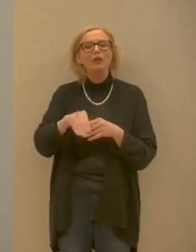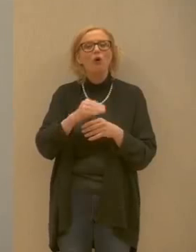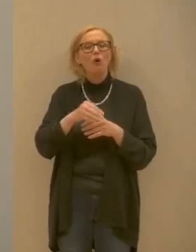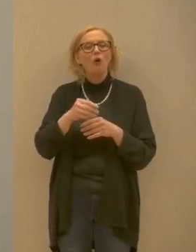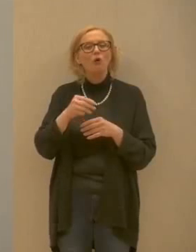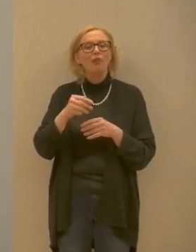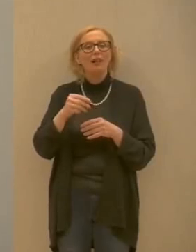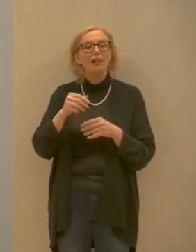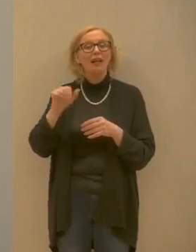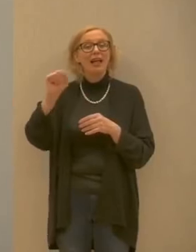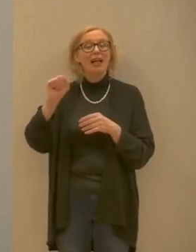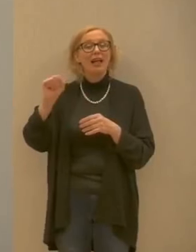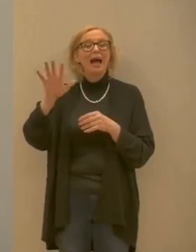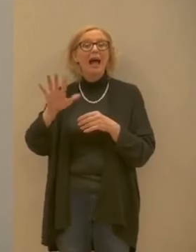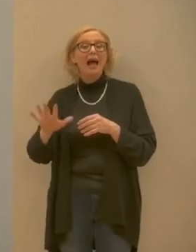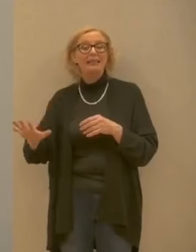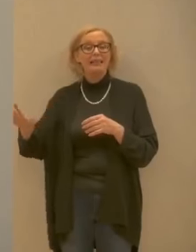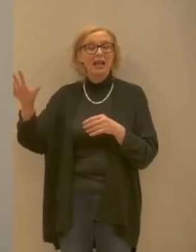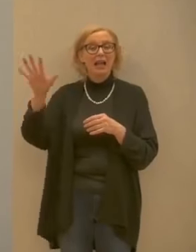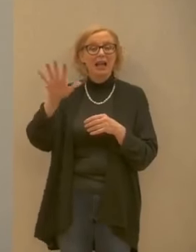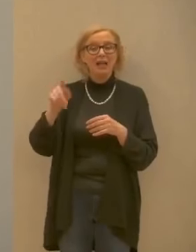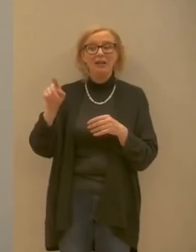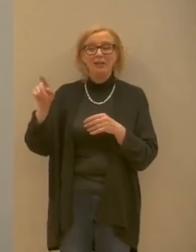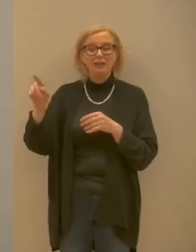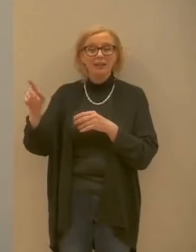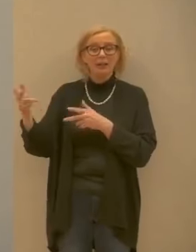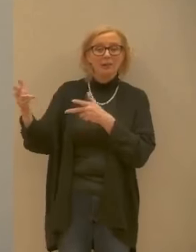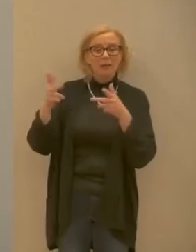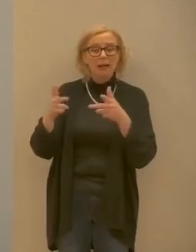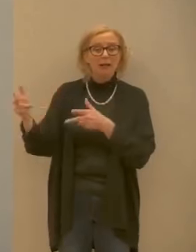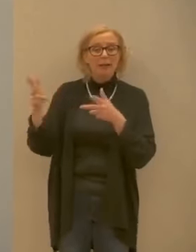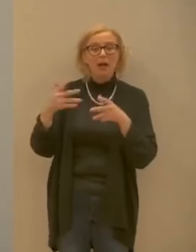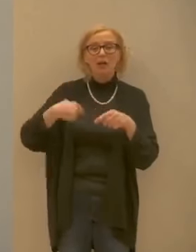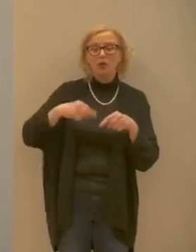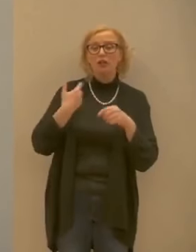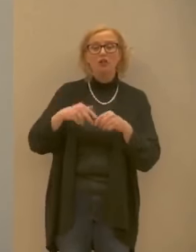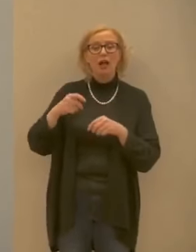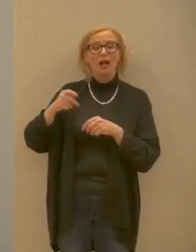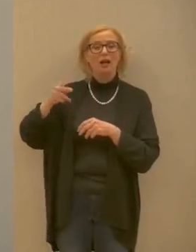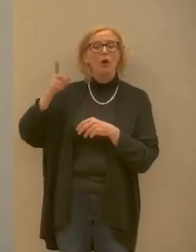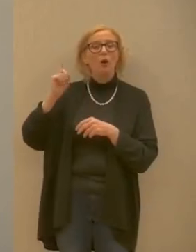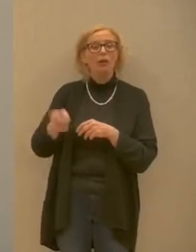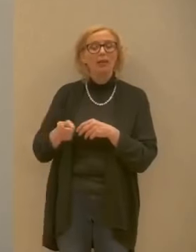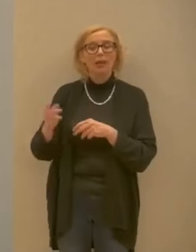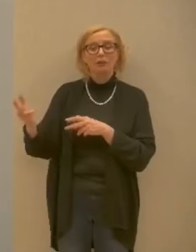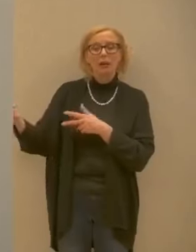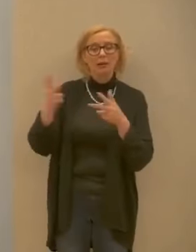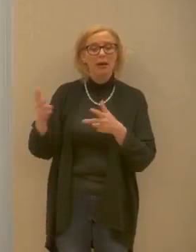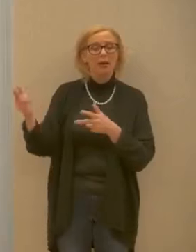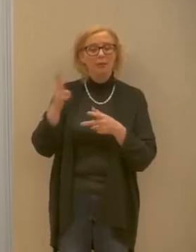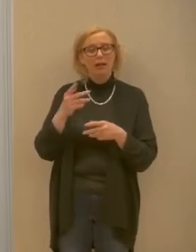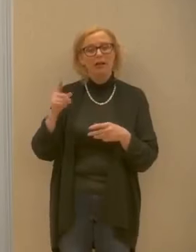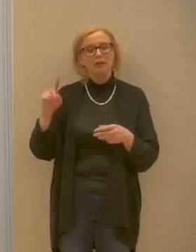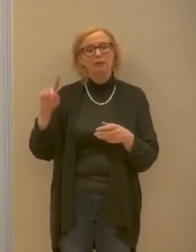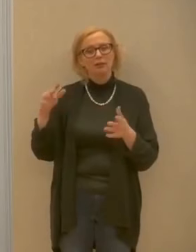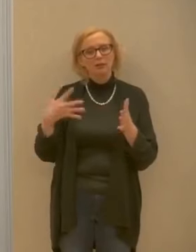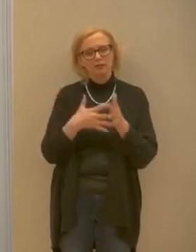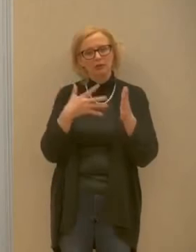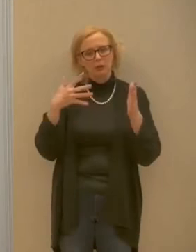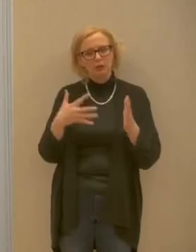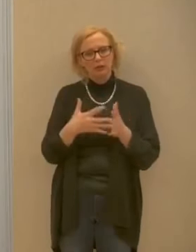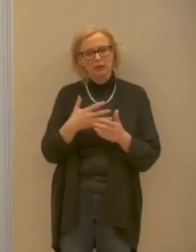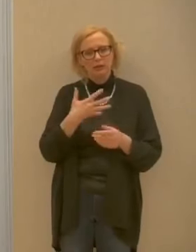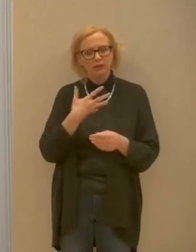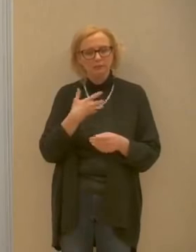difficoltà a far arrivare materiali già ordinati a noi e nel nostro paese Dobbiamo ritornare su Feltre perché un